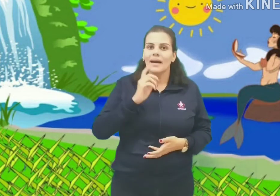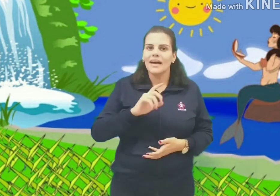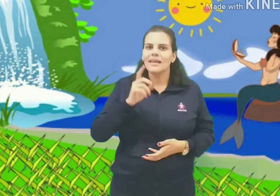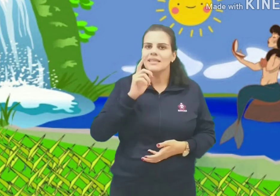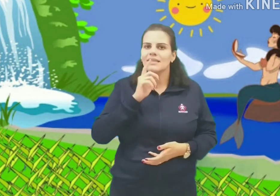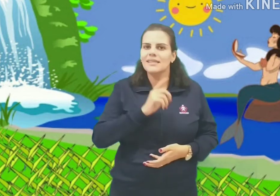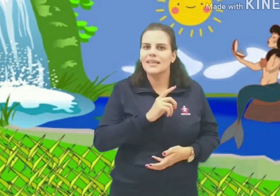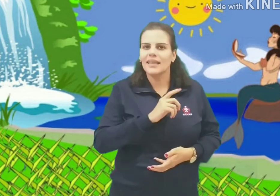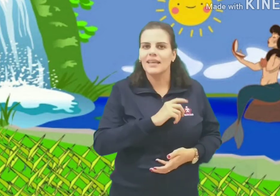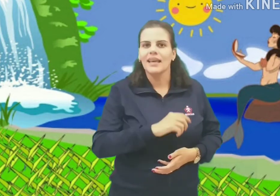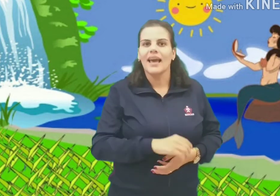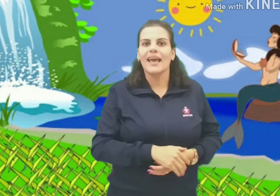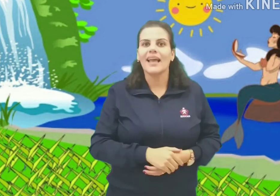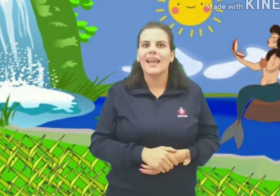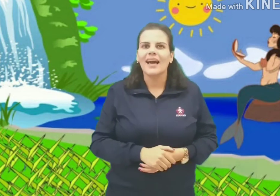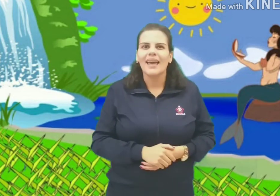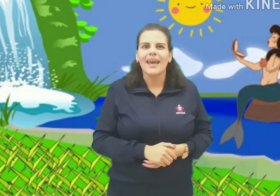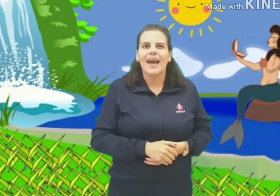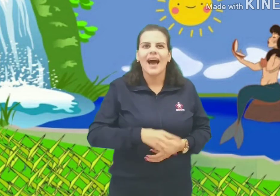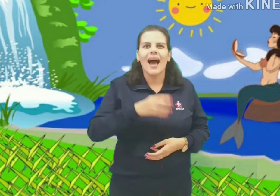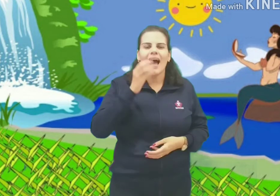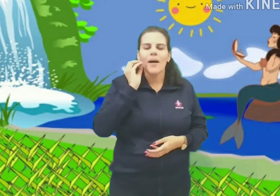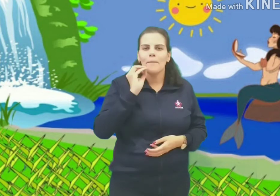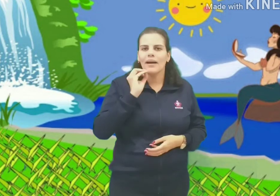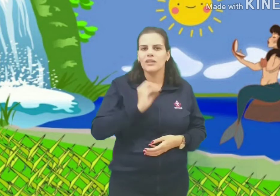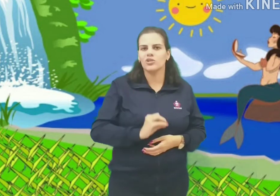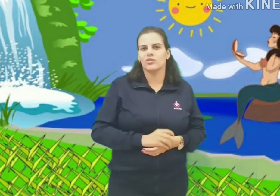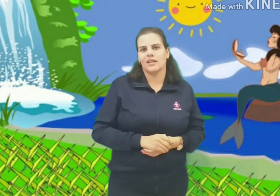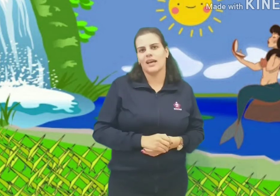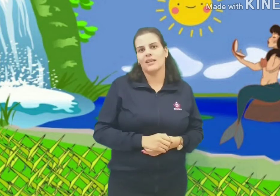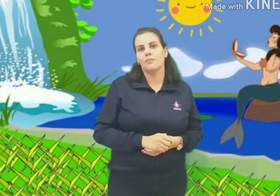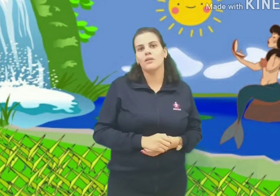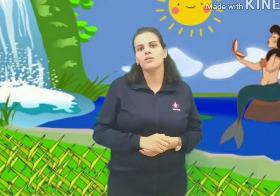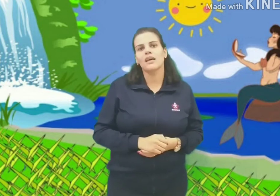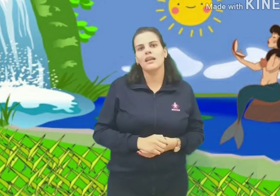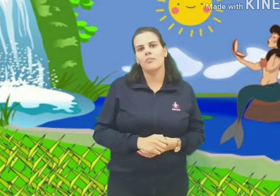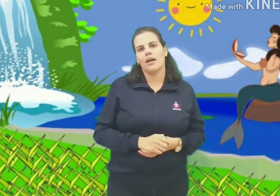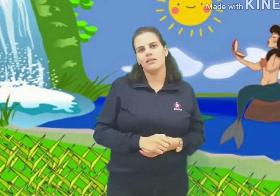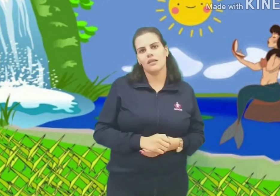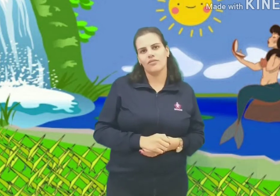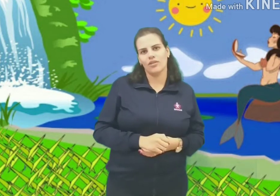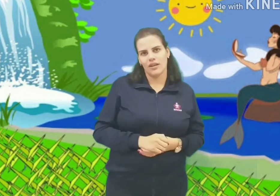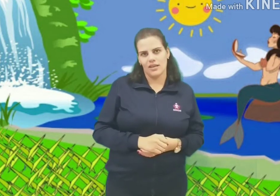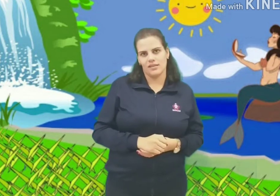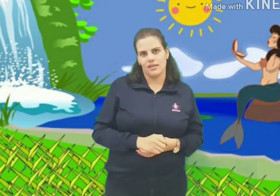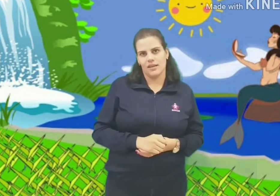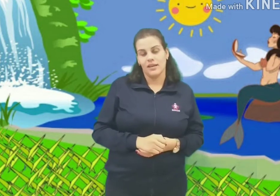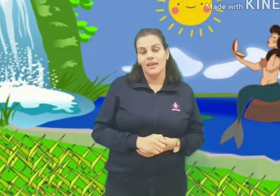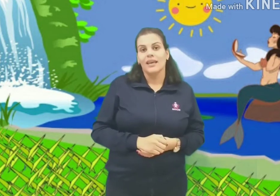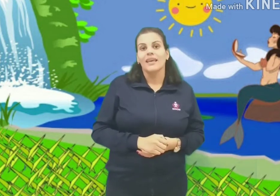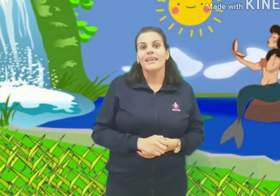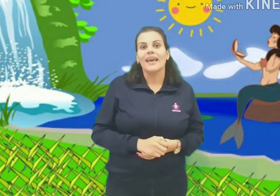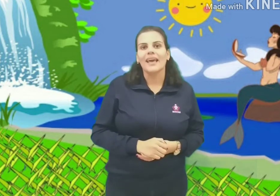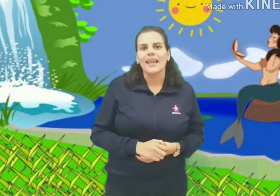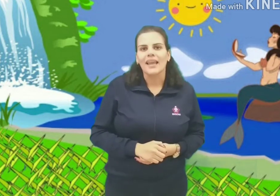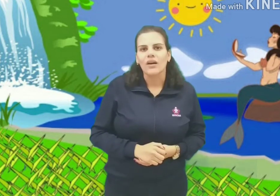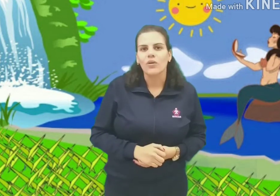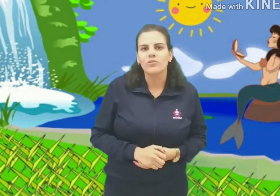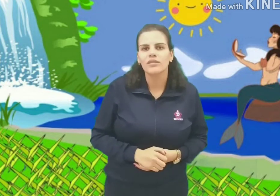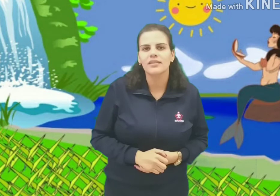mas que ela é apaixonada pelos animais da floresta. E ela, com o